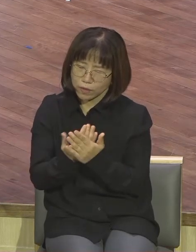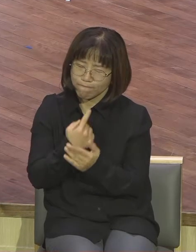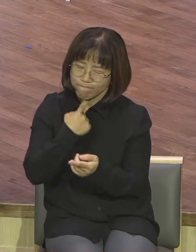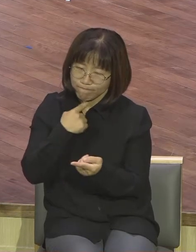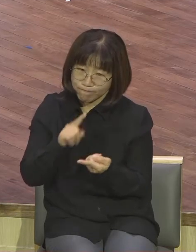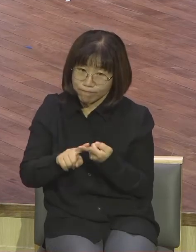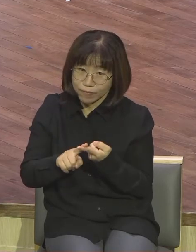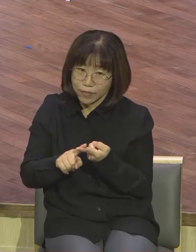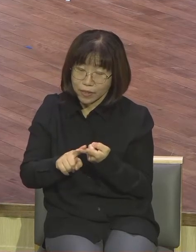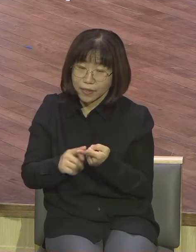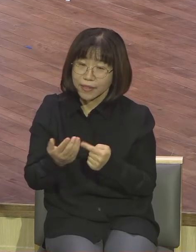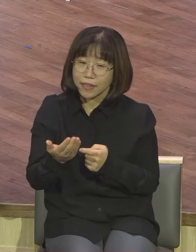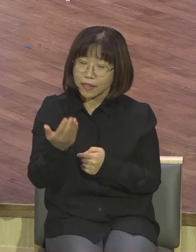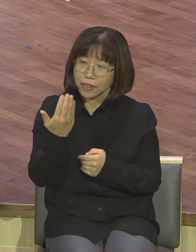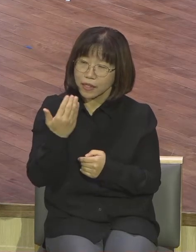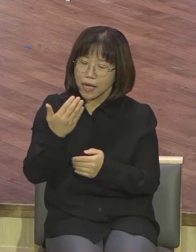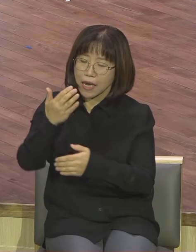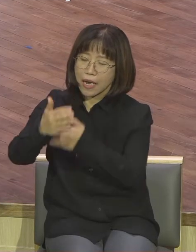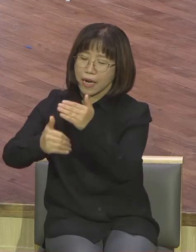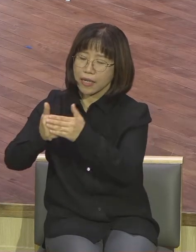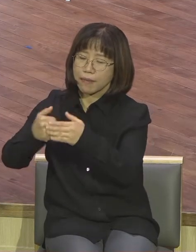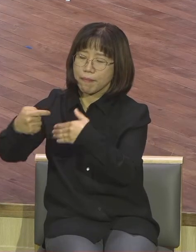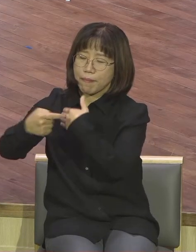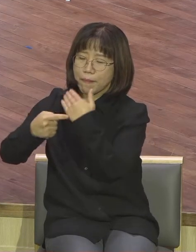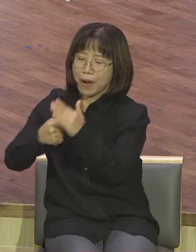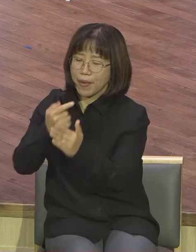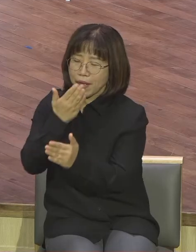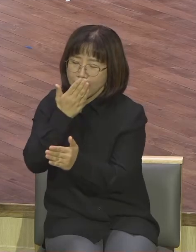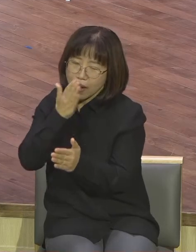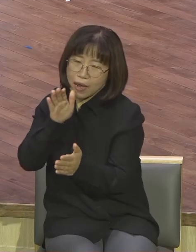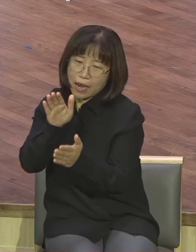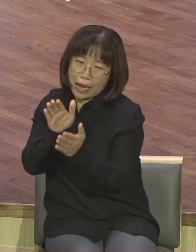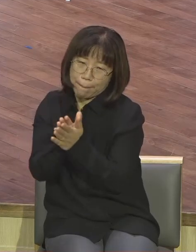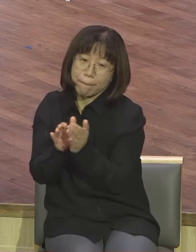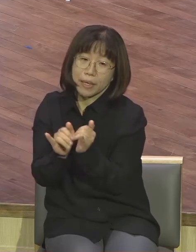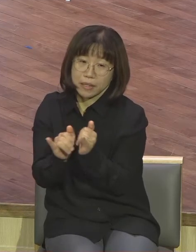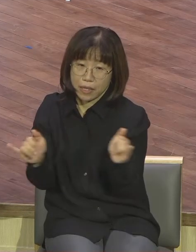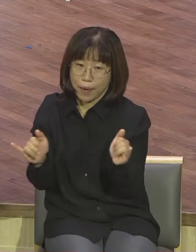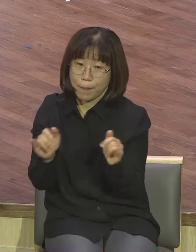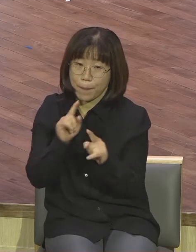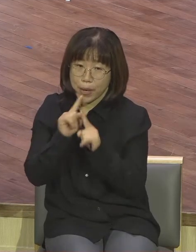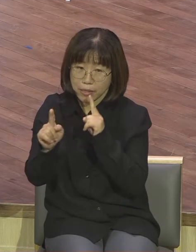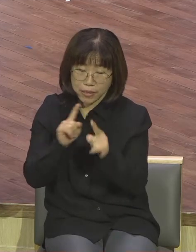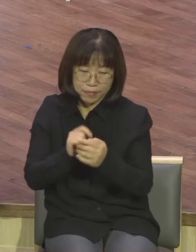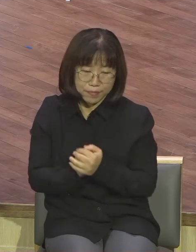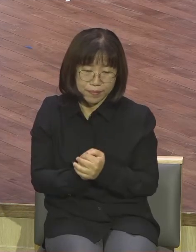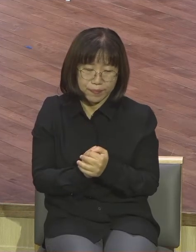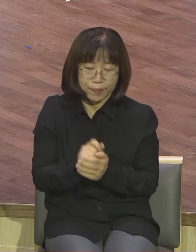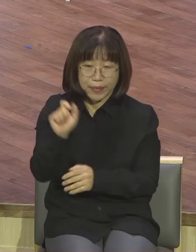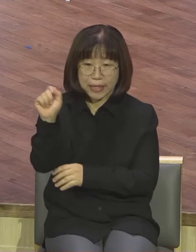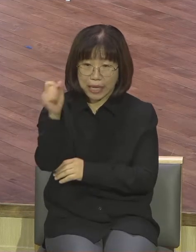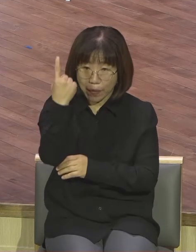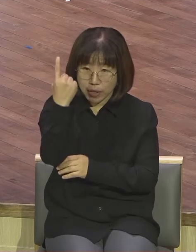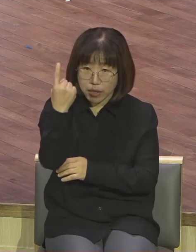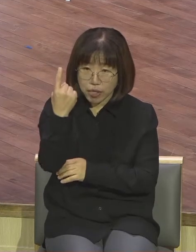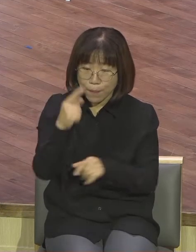하나님의 마음에 합한 사람 그리 나옵니다 그만큼 따위스의 평상시에